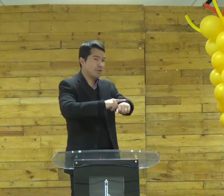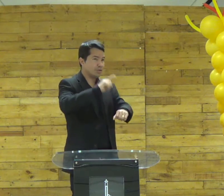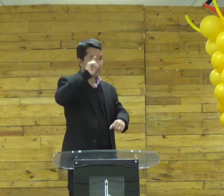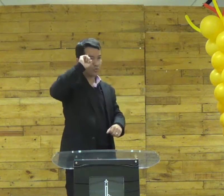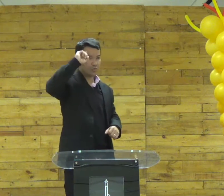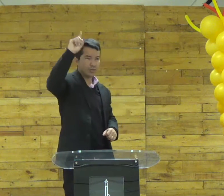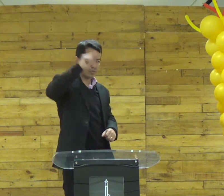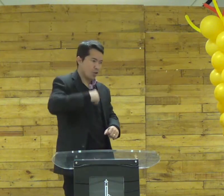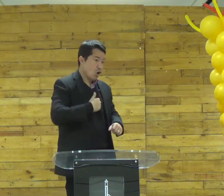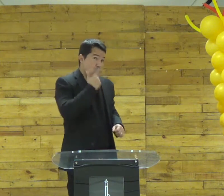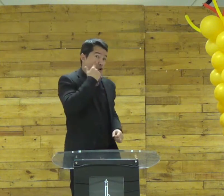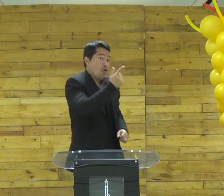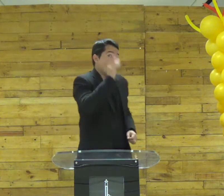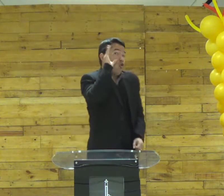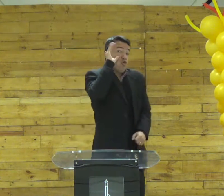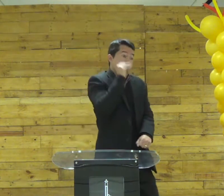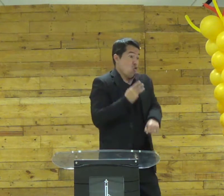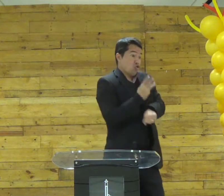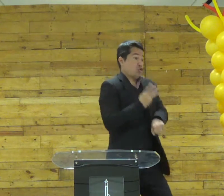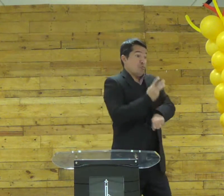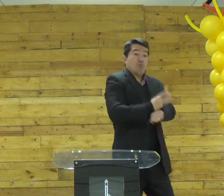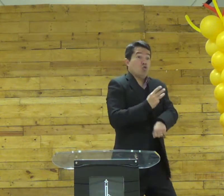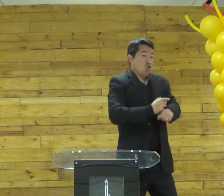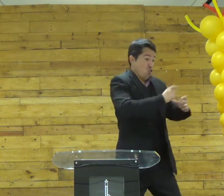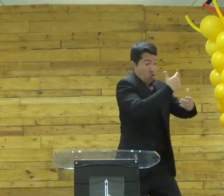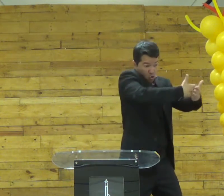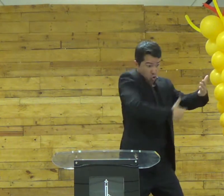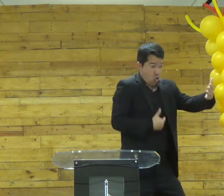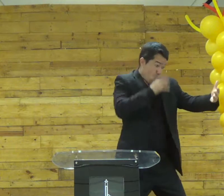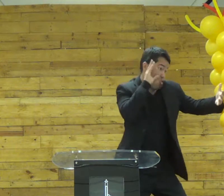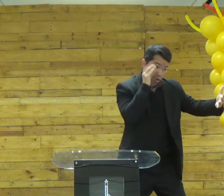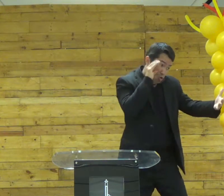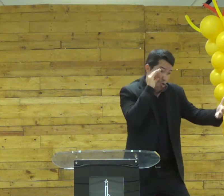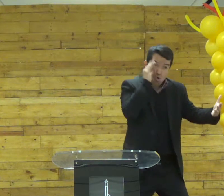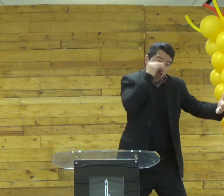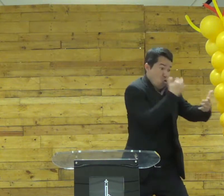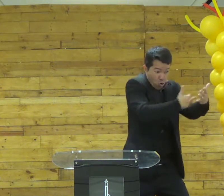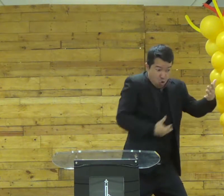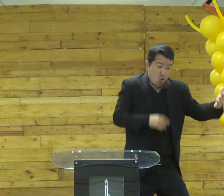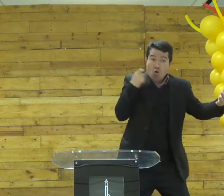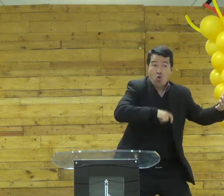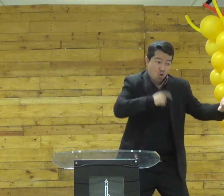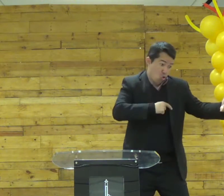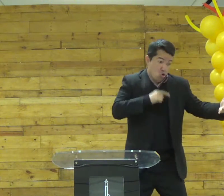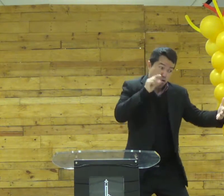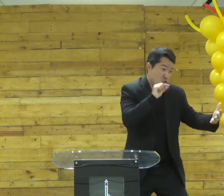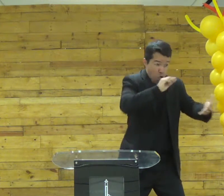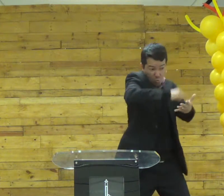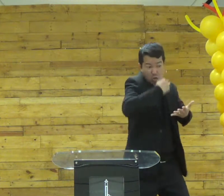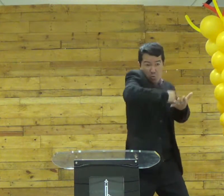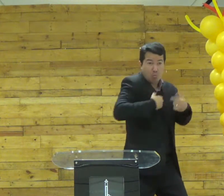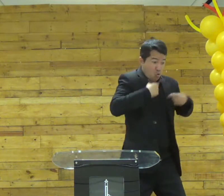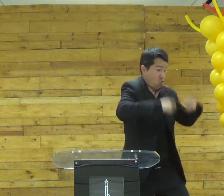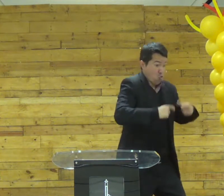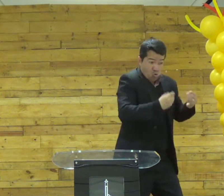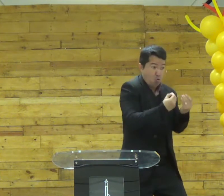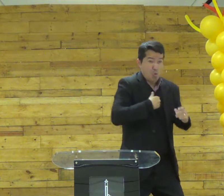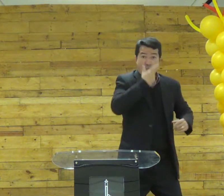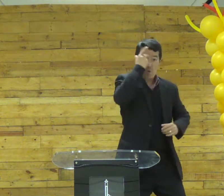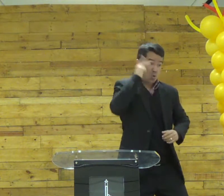ou não sei você tem algum momento no seu dia em que você fica o tempo todo no whatsapp aí tem que atualizar meus candidatos eu tenho que falar com aquilo olha só